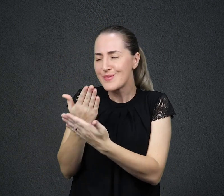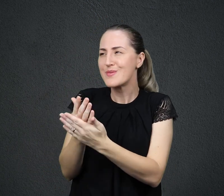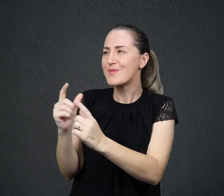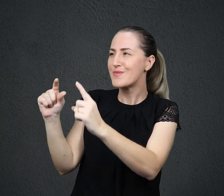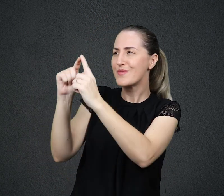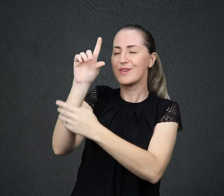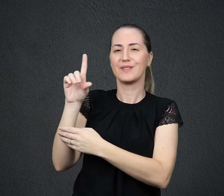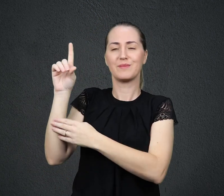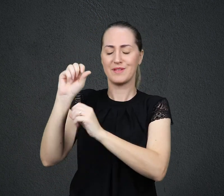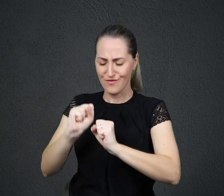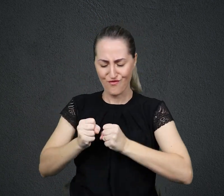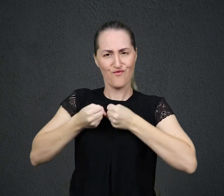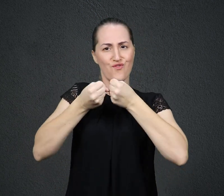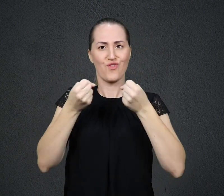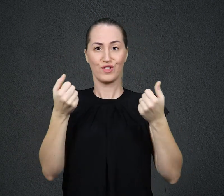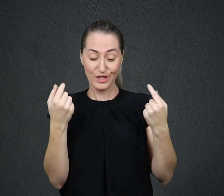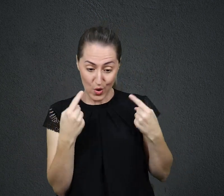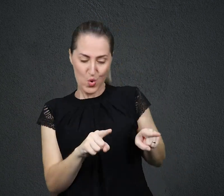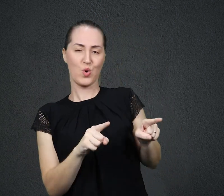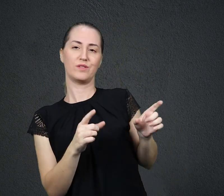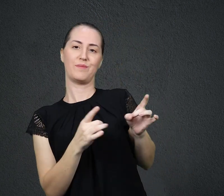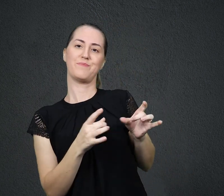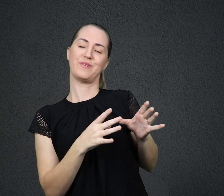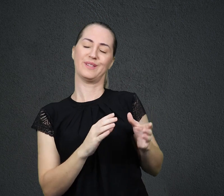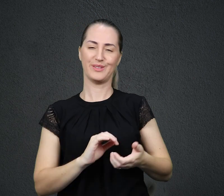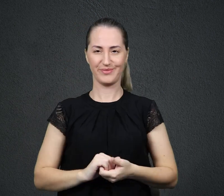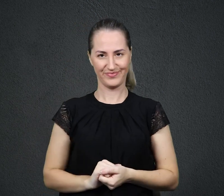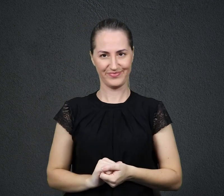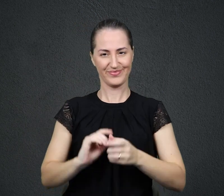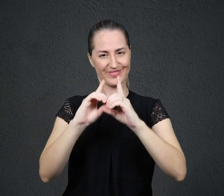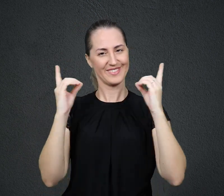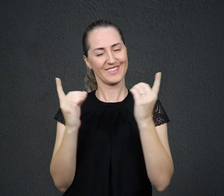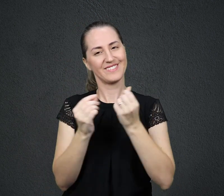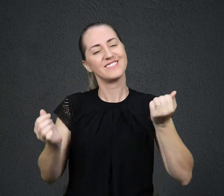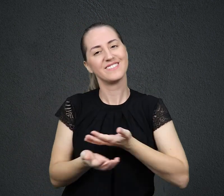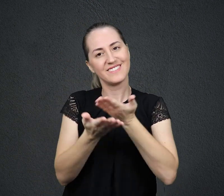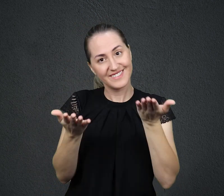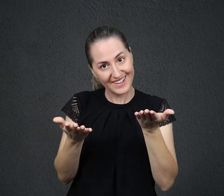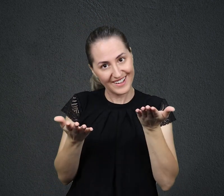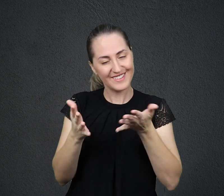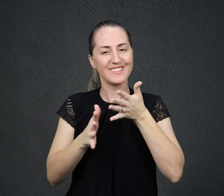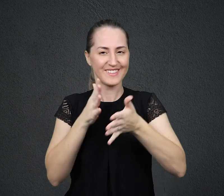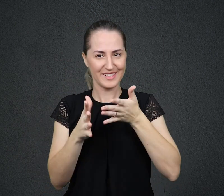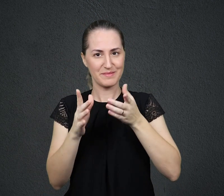Você ouviu Presente Diário O devocional de todos os que buscam a Deus